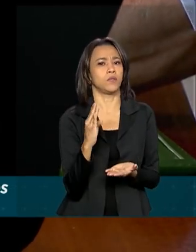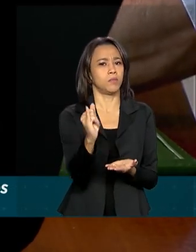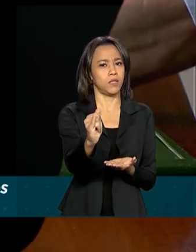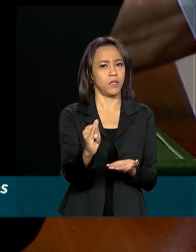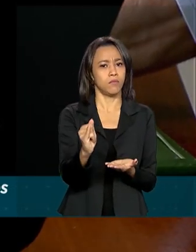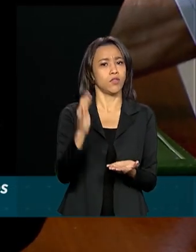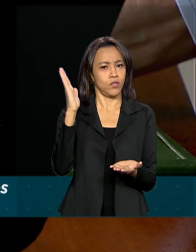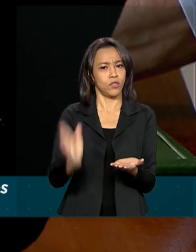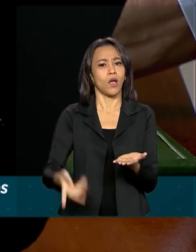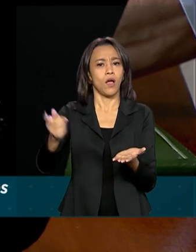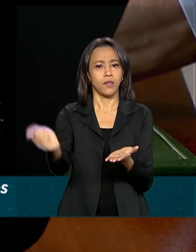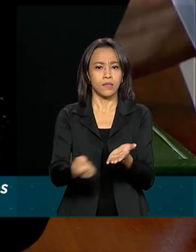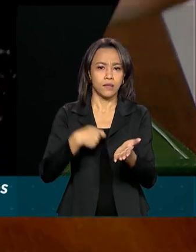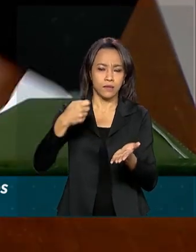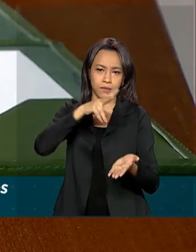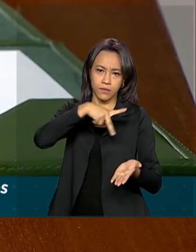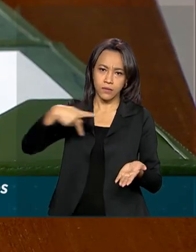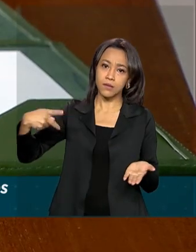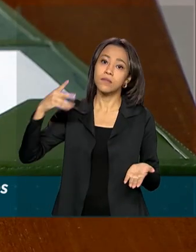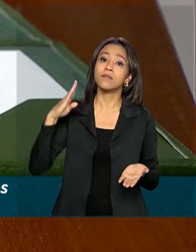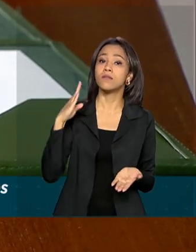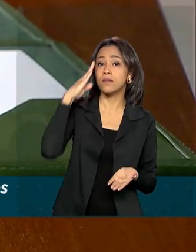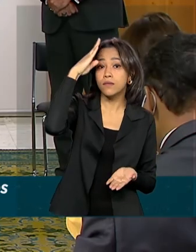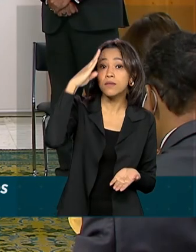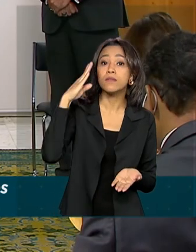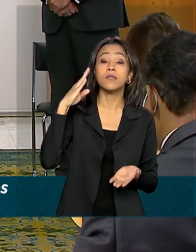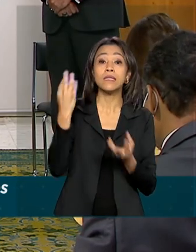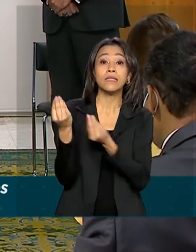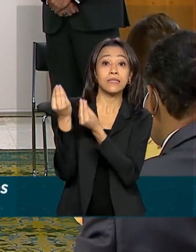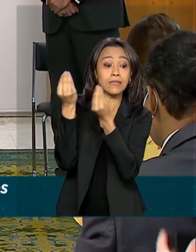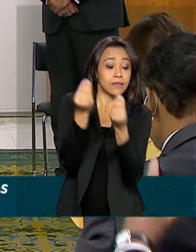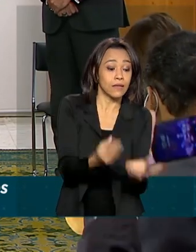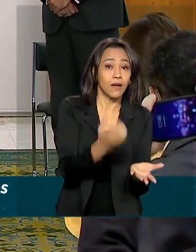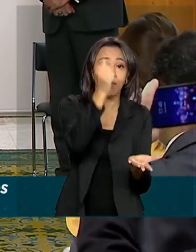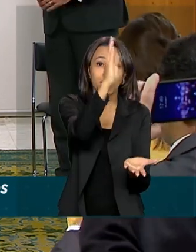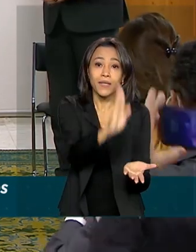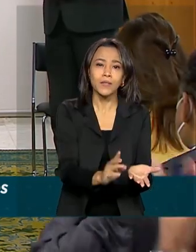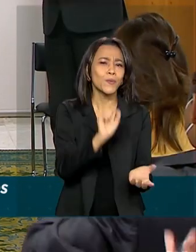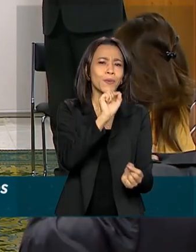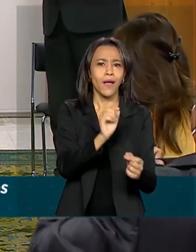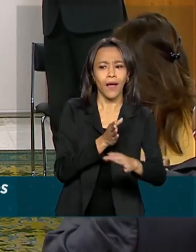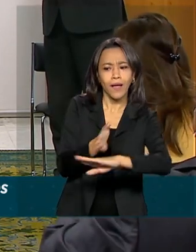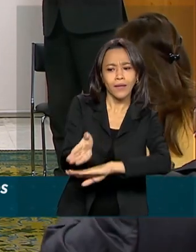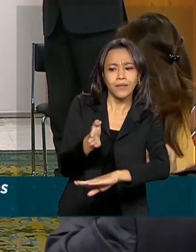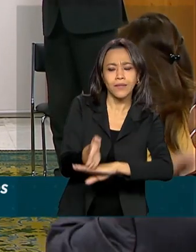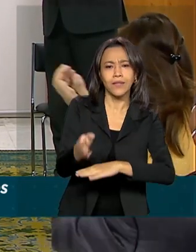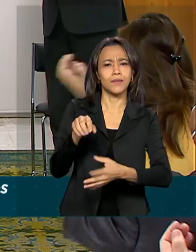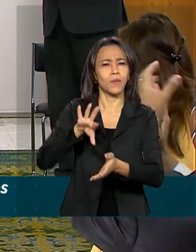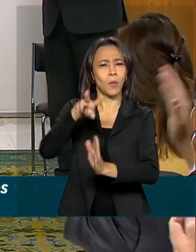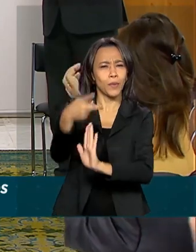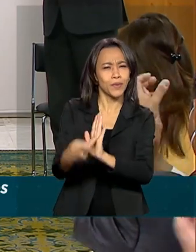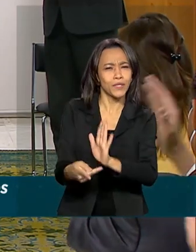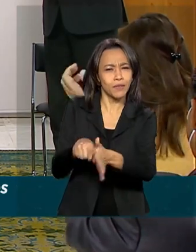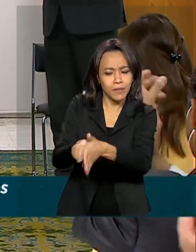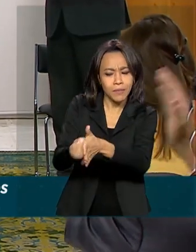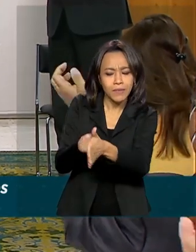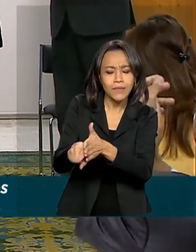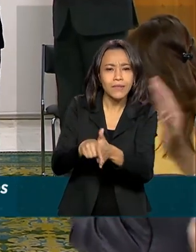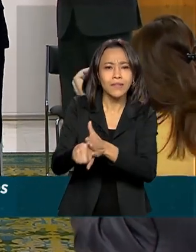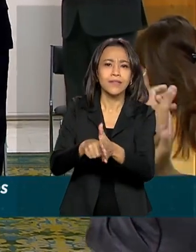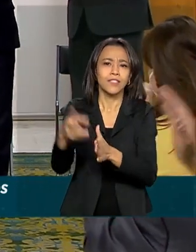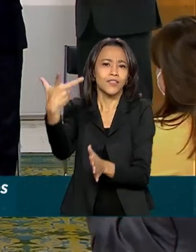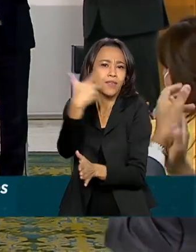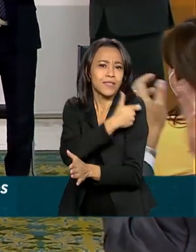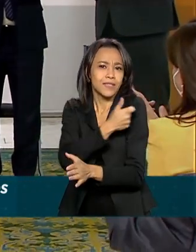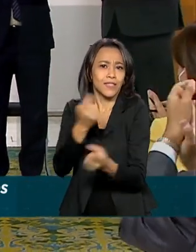assinada pelo presidente Jair Bolsonaro, dá ao Brasil acesso a um dos projetos de imunização contra o coronavírus mais